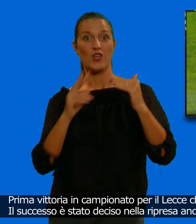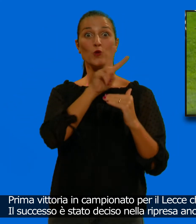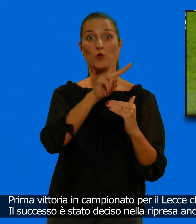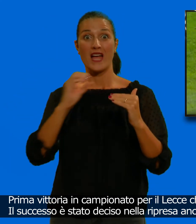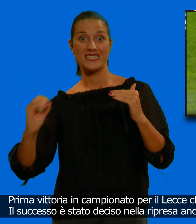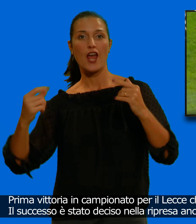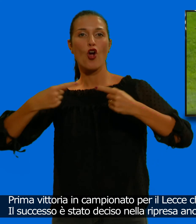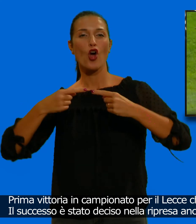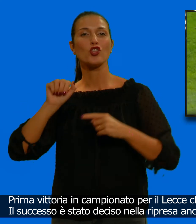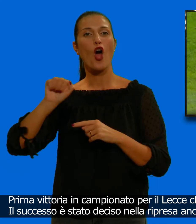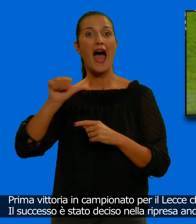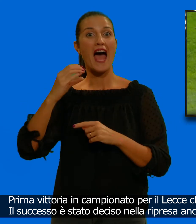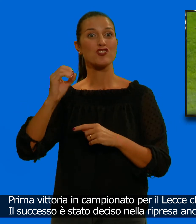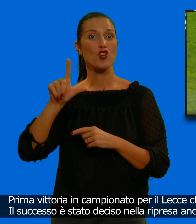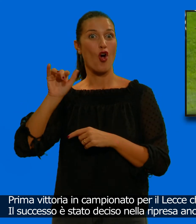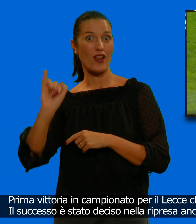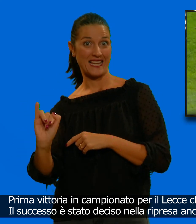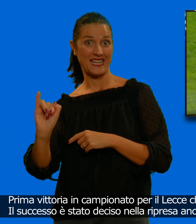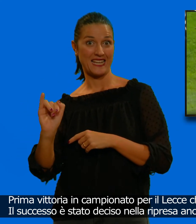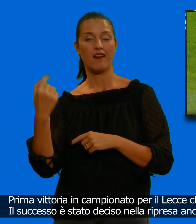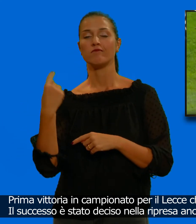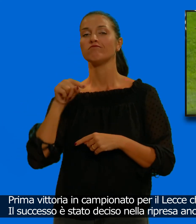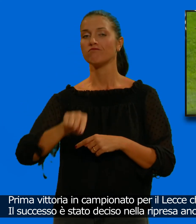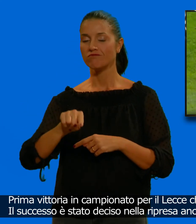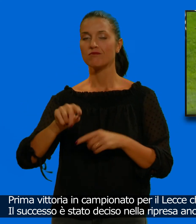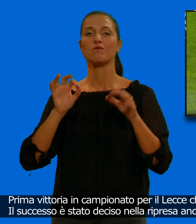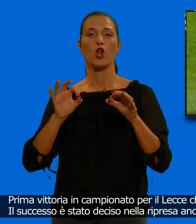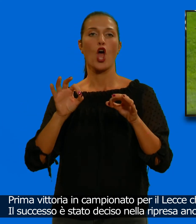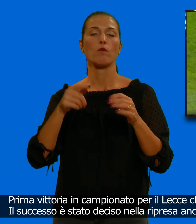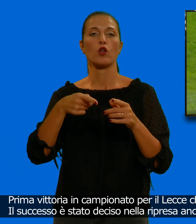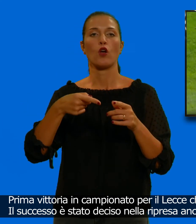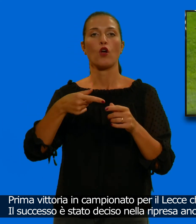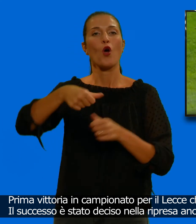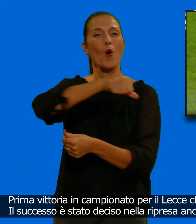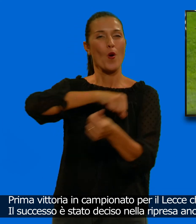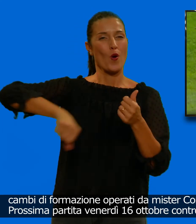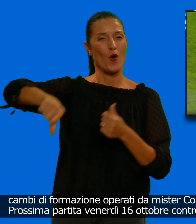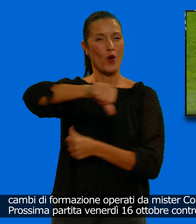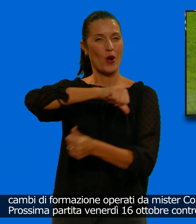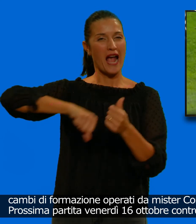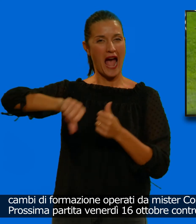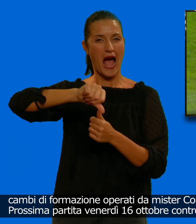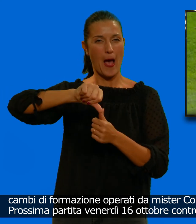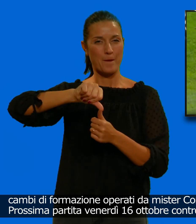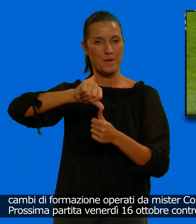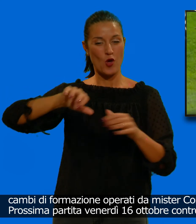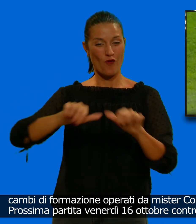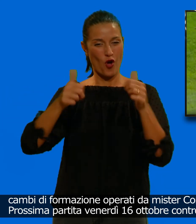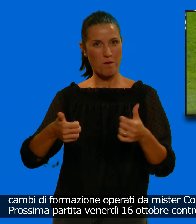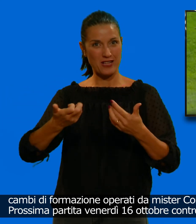Il successo è stato deciso nella ripresa anche grazie ai cambi di formazione operati